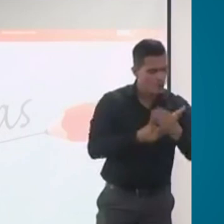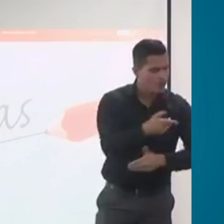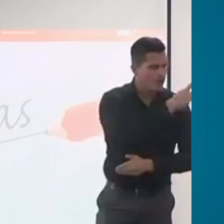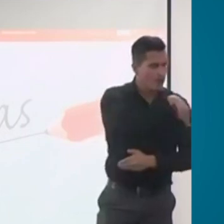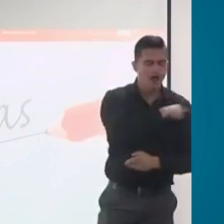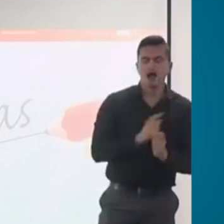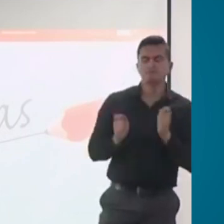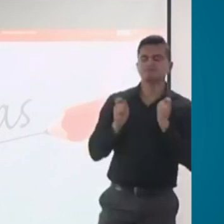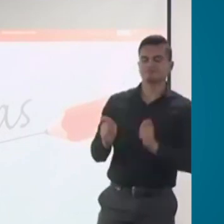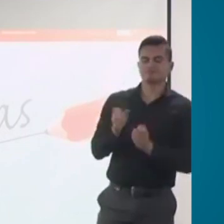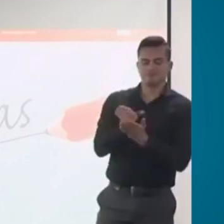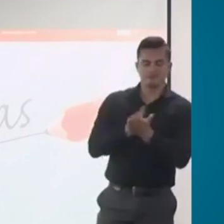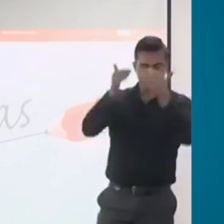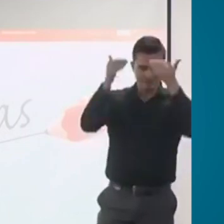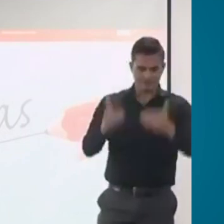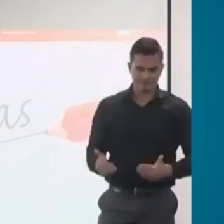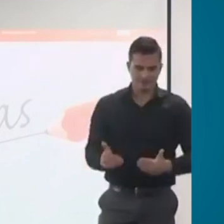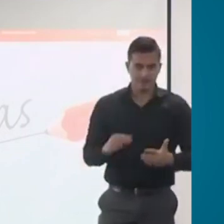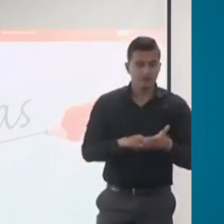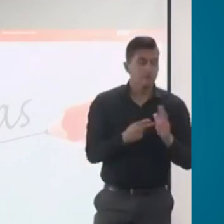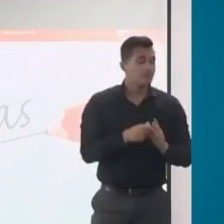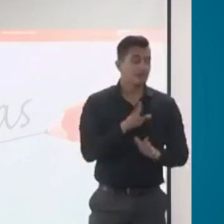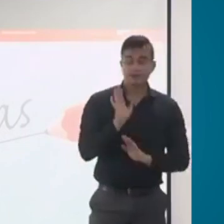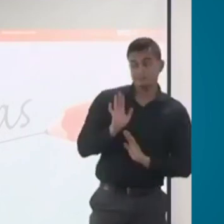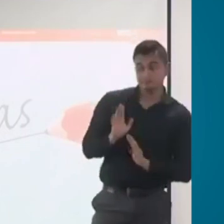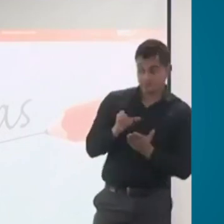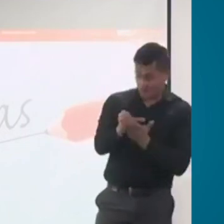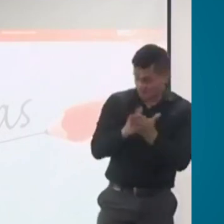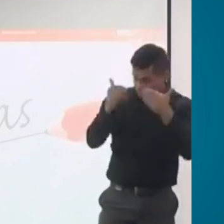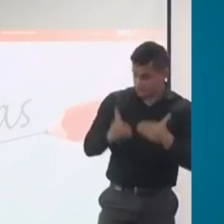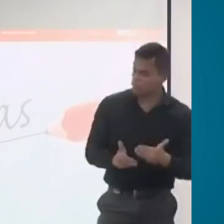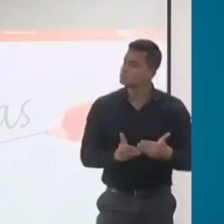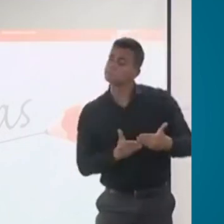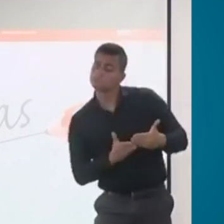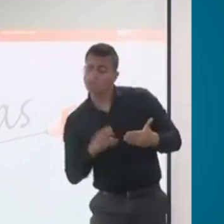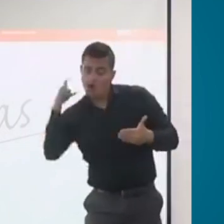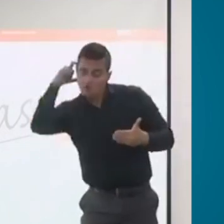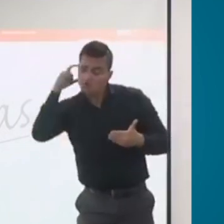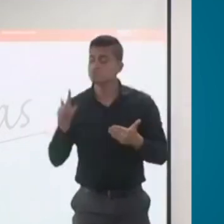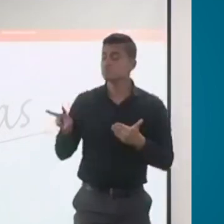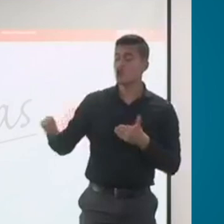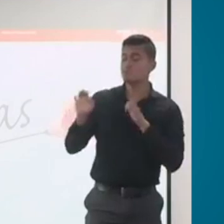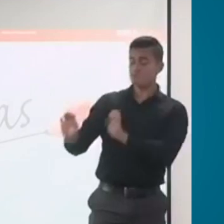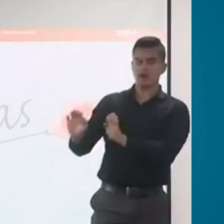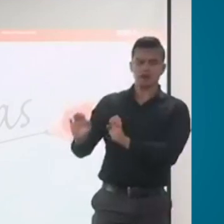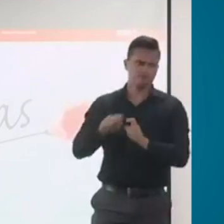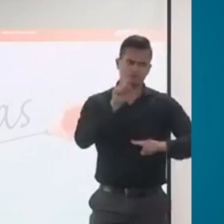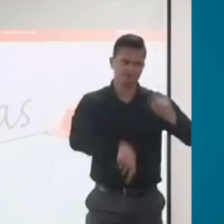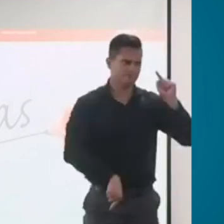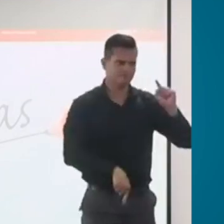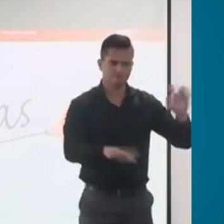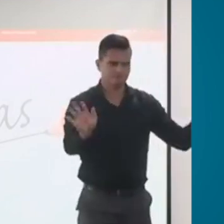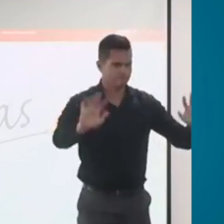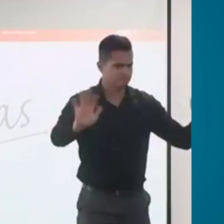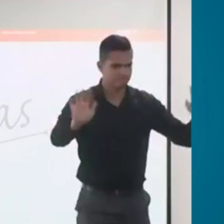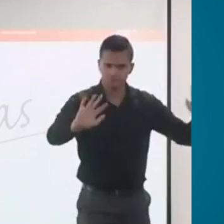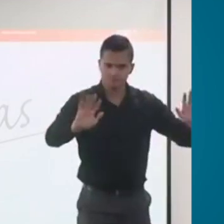no puede ser ni un elemento para decir que se niega el servicio, ni mucho menos puede analizarse como por